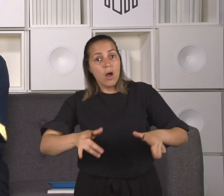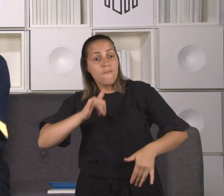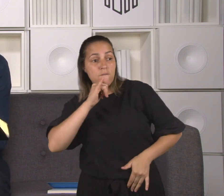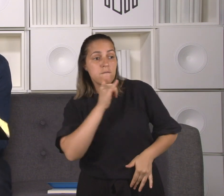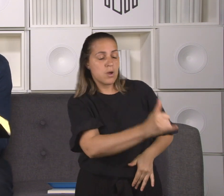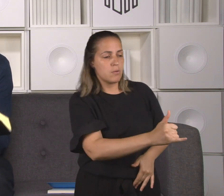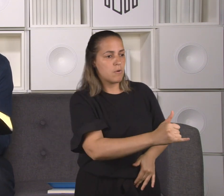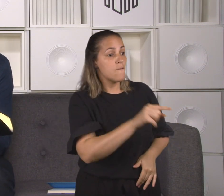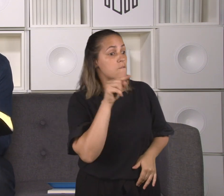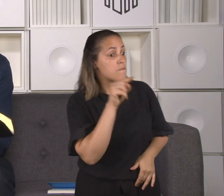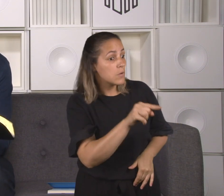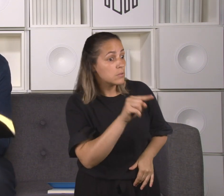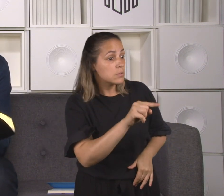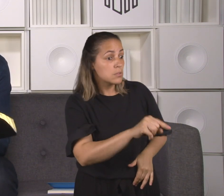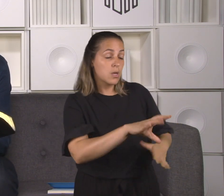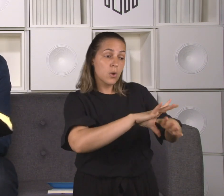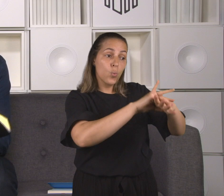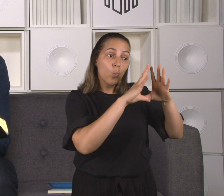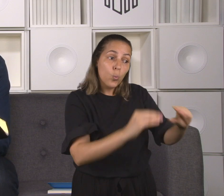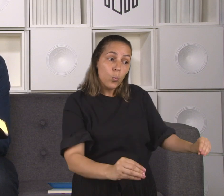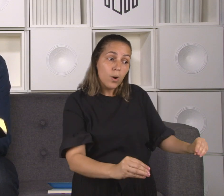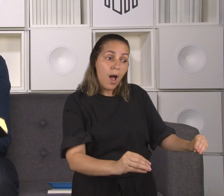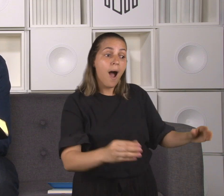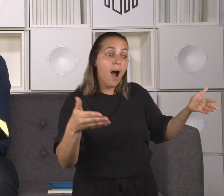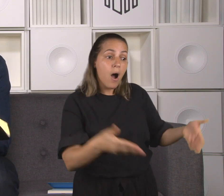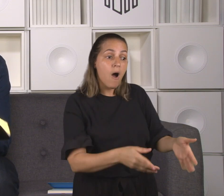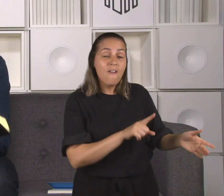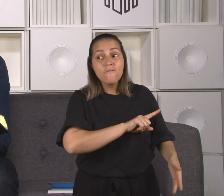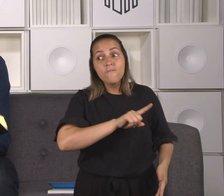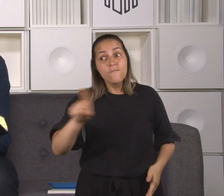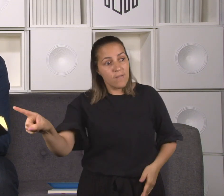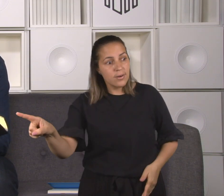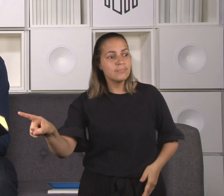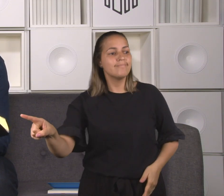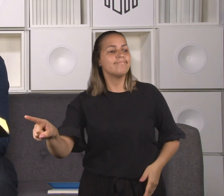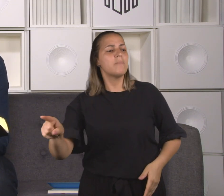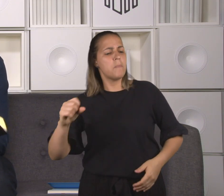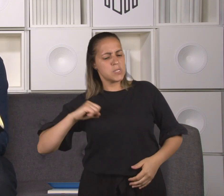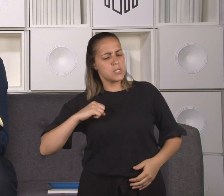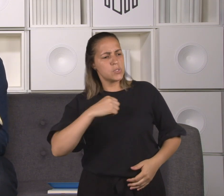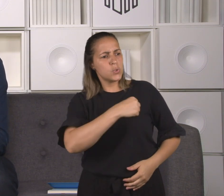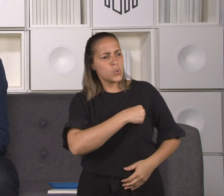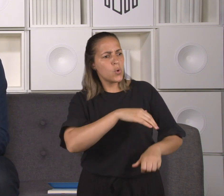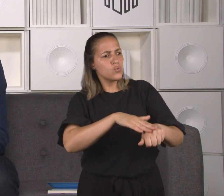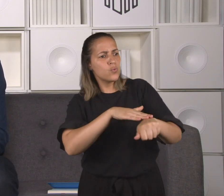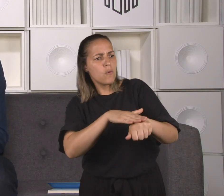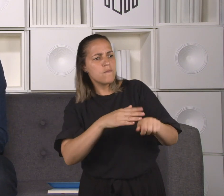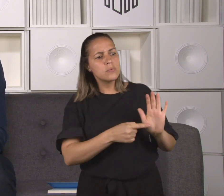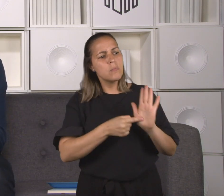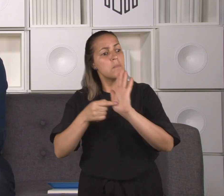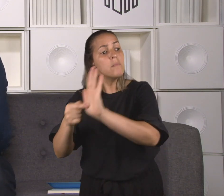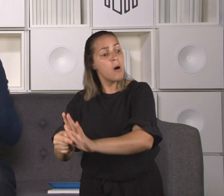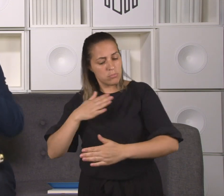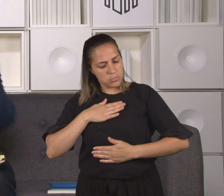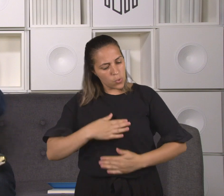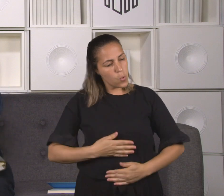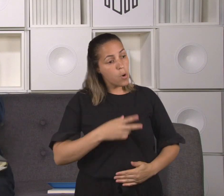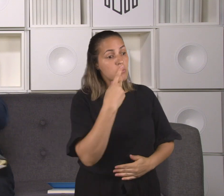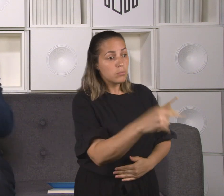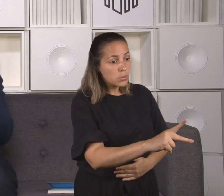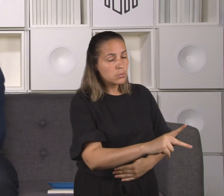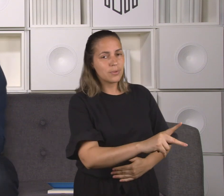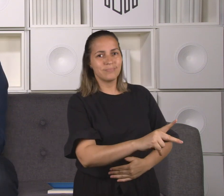prescrição da lei. Porque o leproso era considerado impuro, cerimonialmente impuro. E todo aquele que